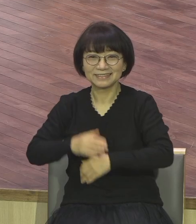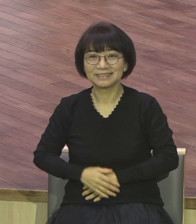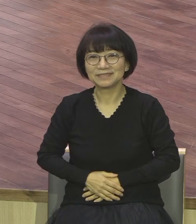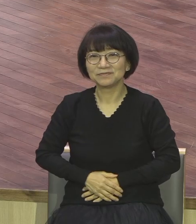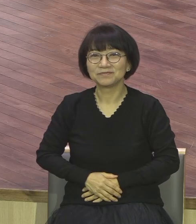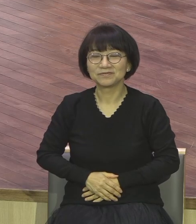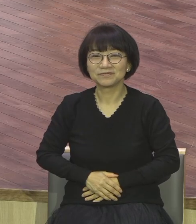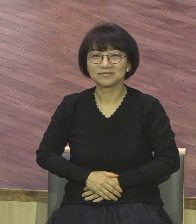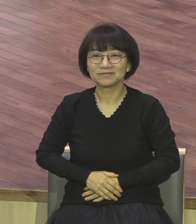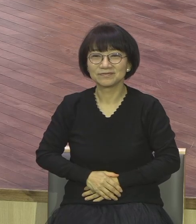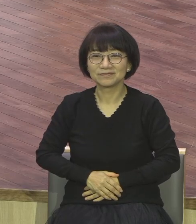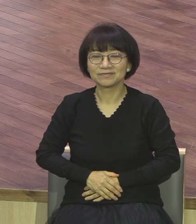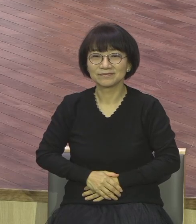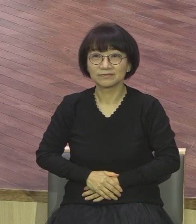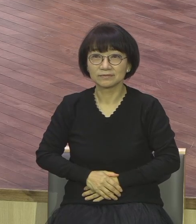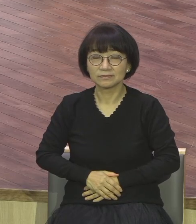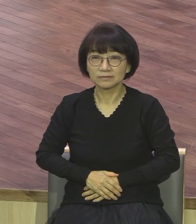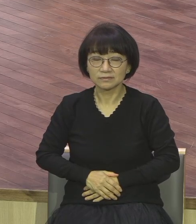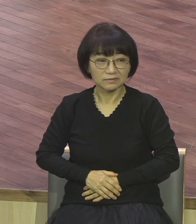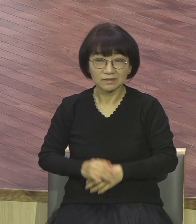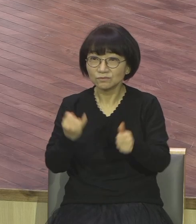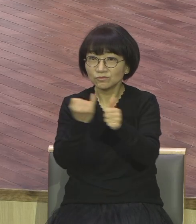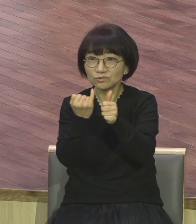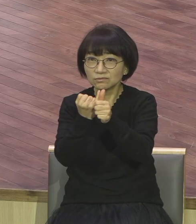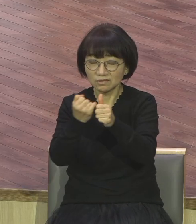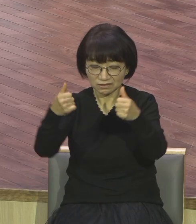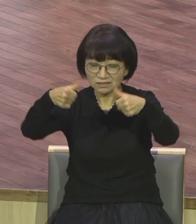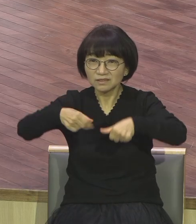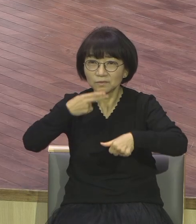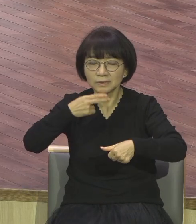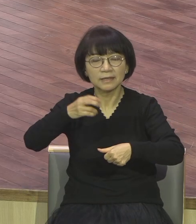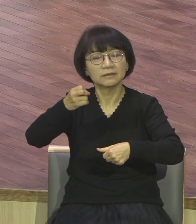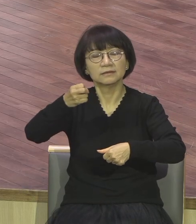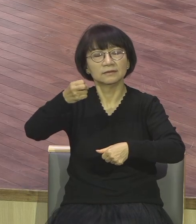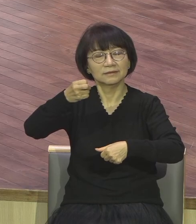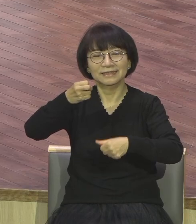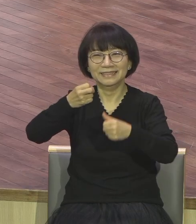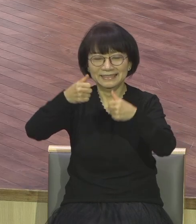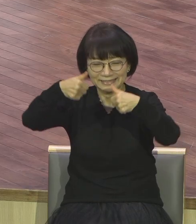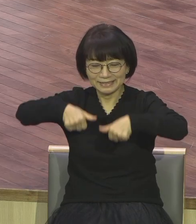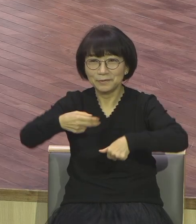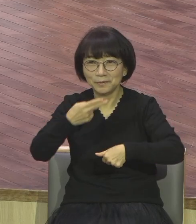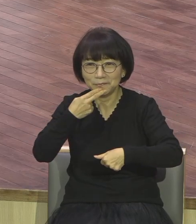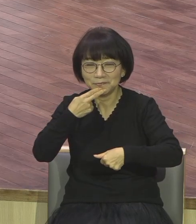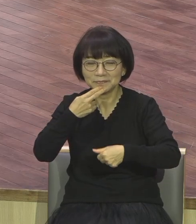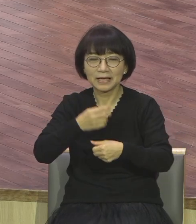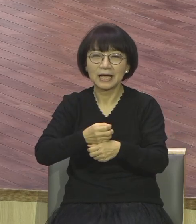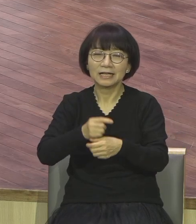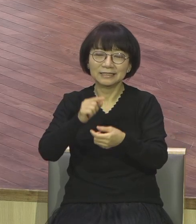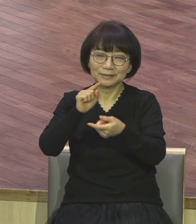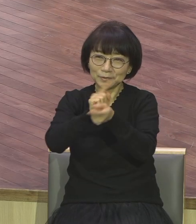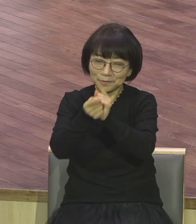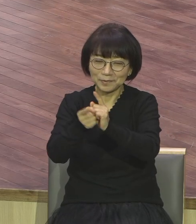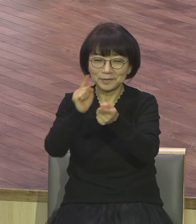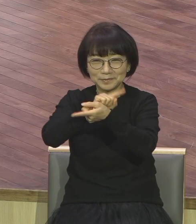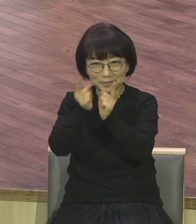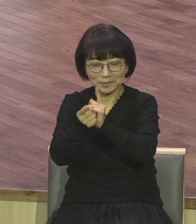인사 안하네. 부부들은 보니까 인사하네요. 같이 앉아가지고 인사하세요. 서로서로 영적으로